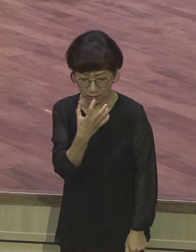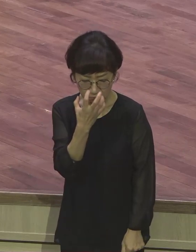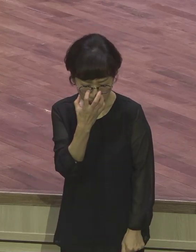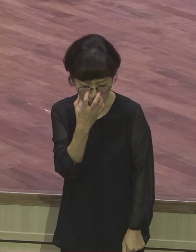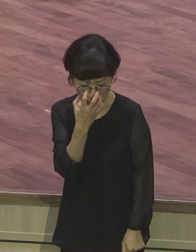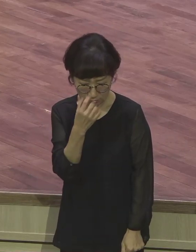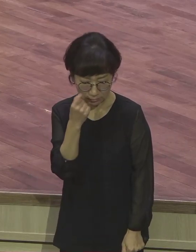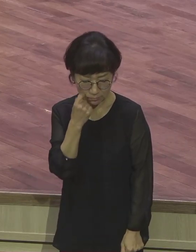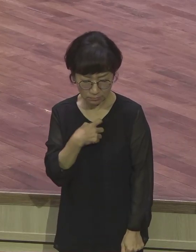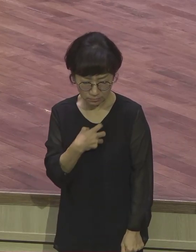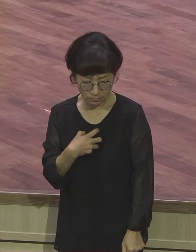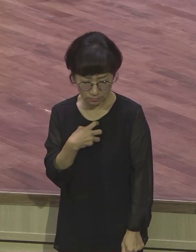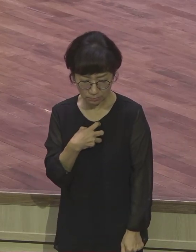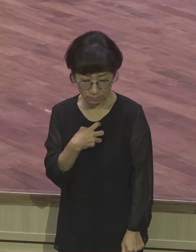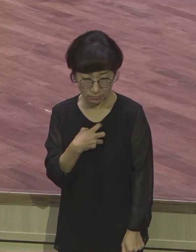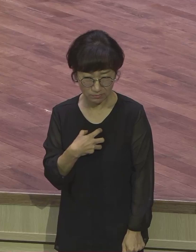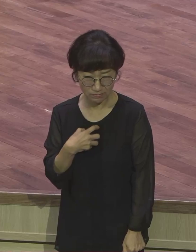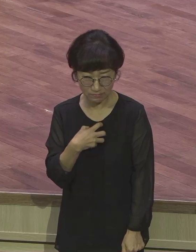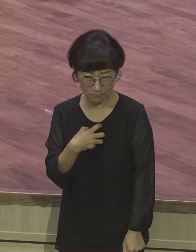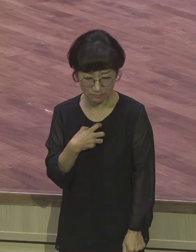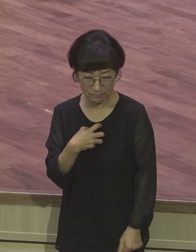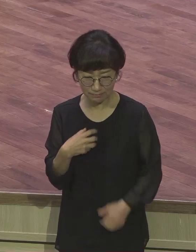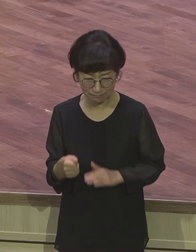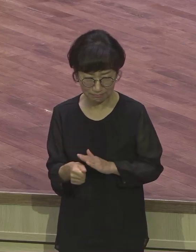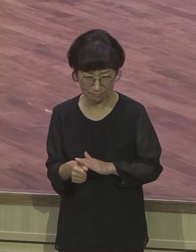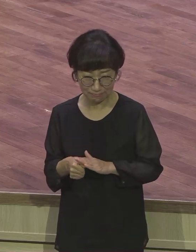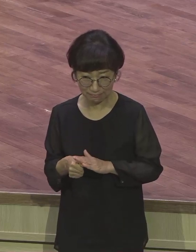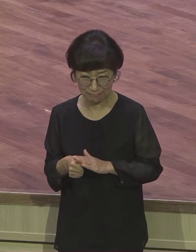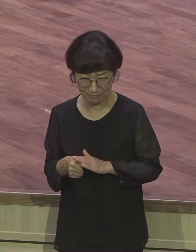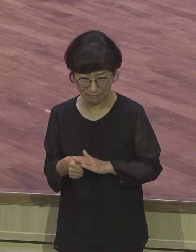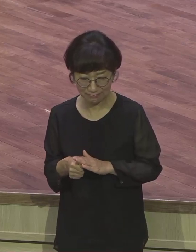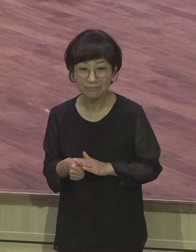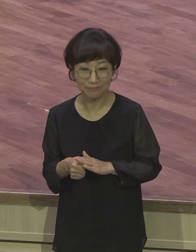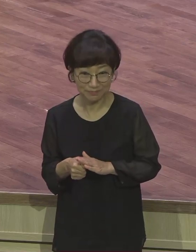근심과. 여기 지금 표정들 진자의 모습 표정 많아요 지금.